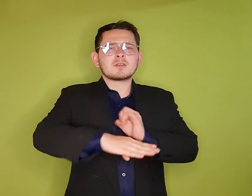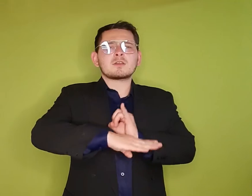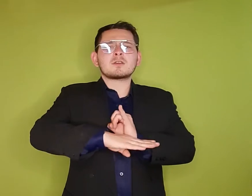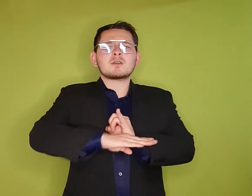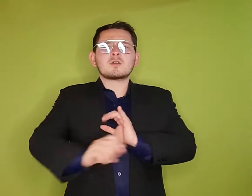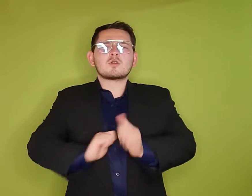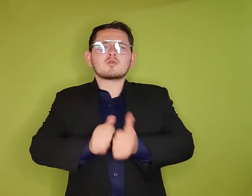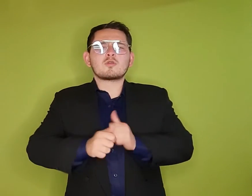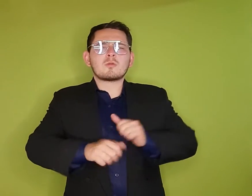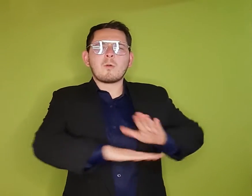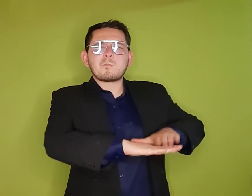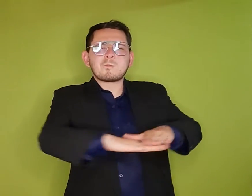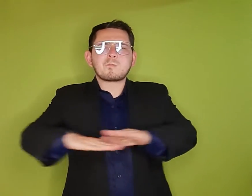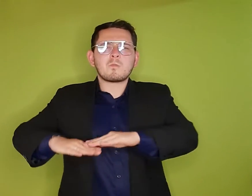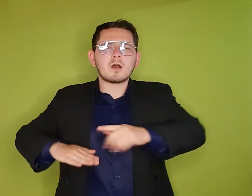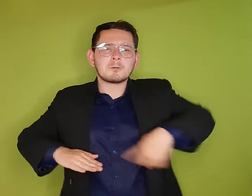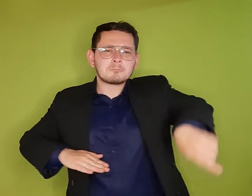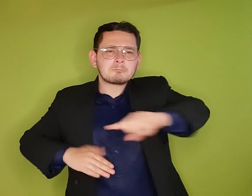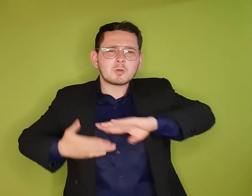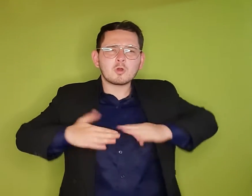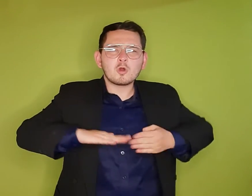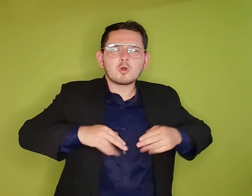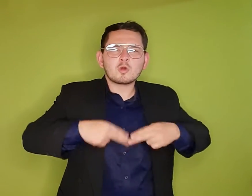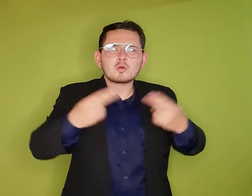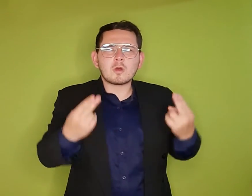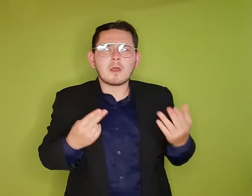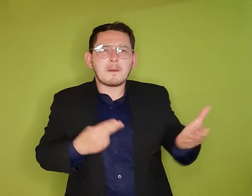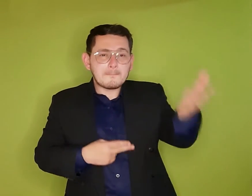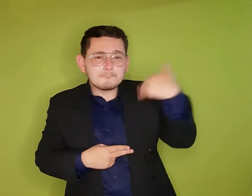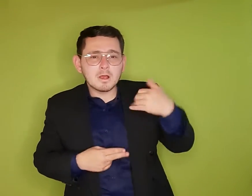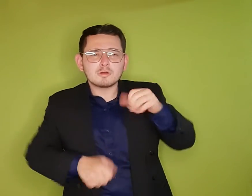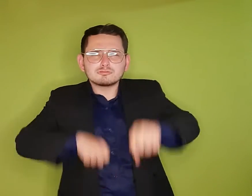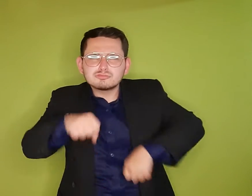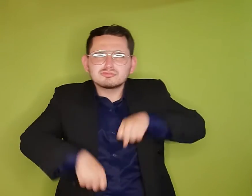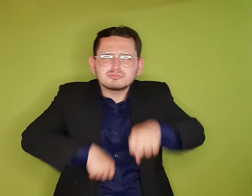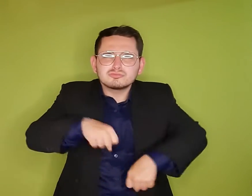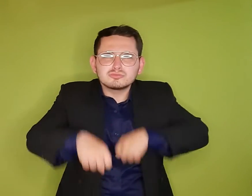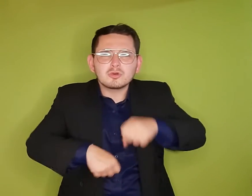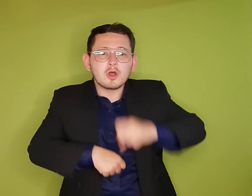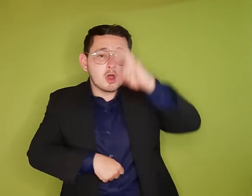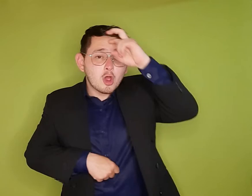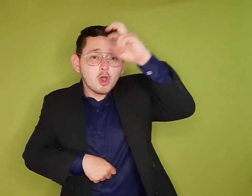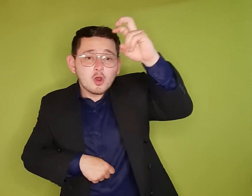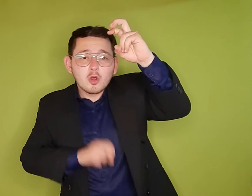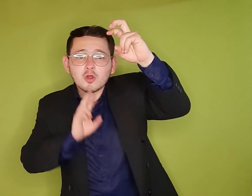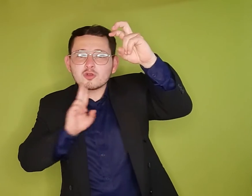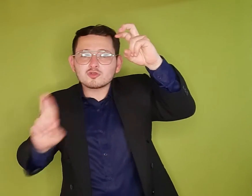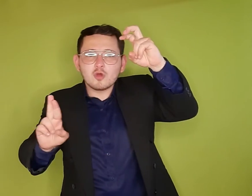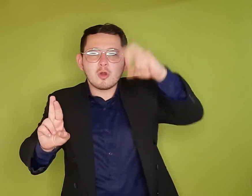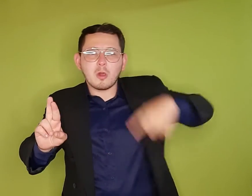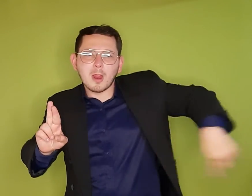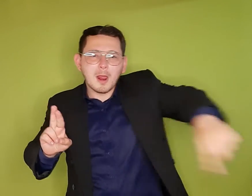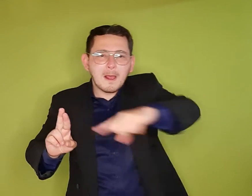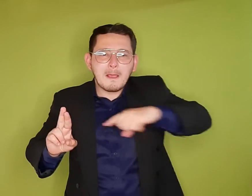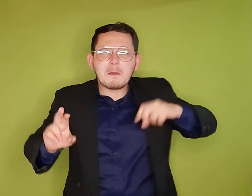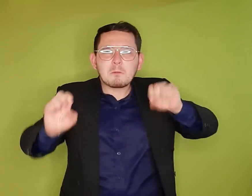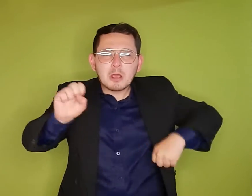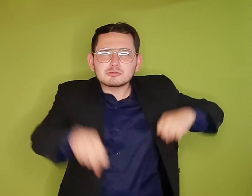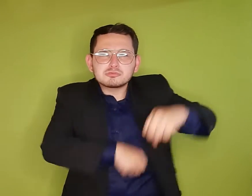Tú van a participar de la ciclovía norte y sur desde este domingo 6 de febrero. Asiste en familia de 6 de la mañana a